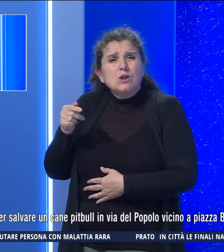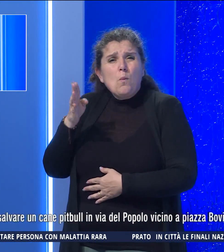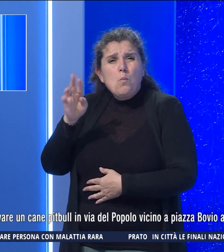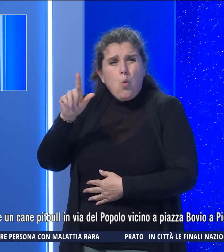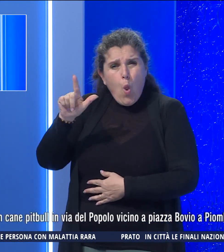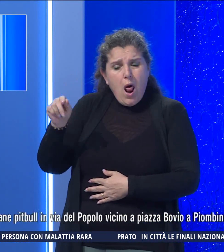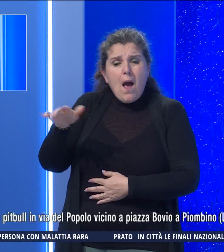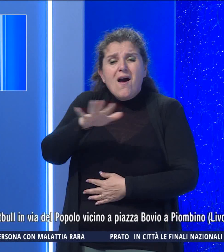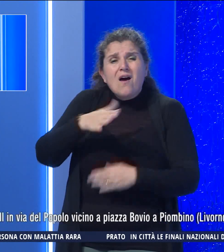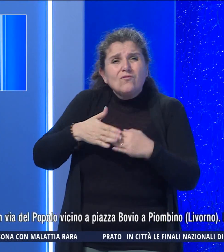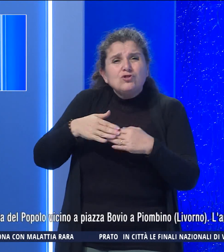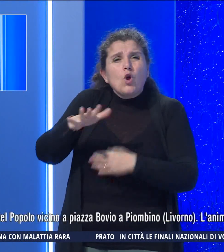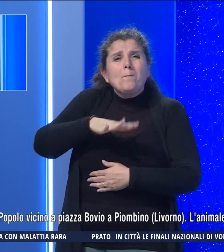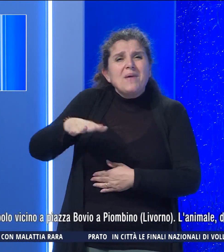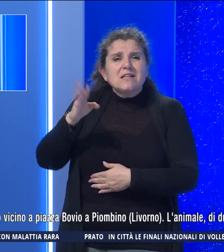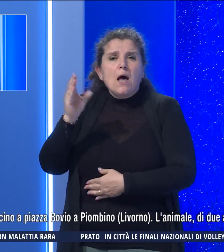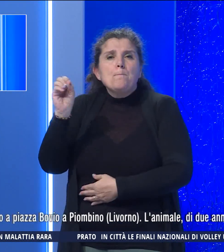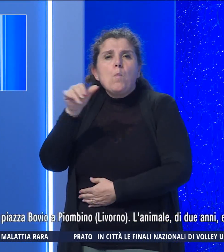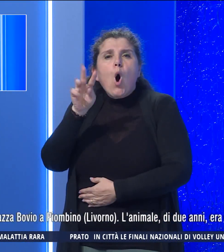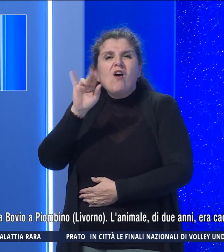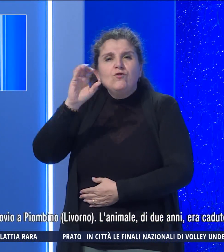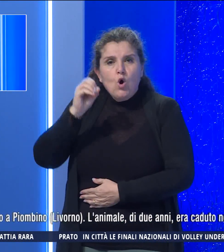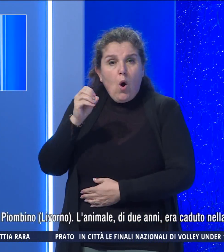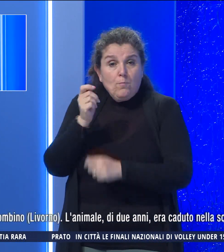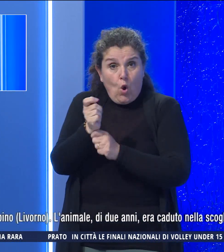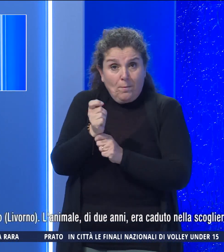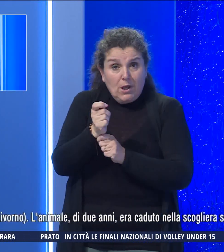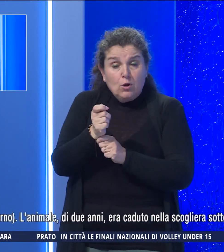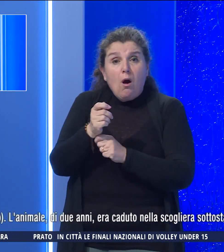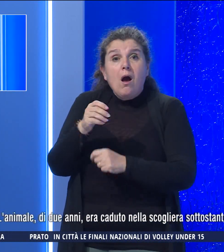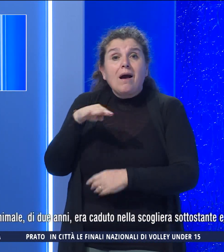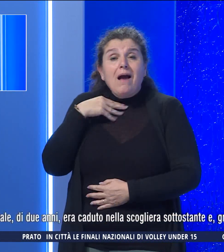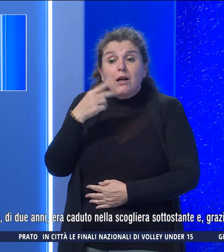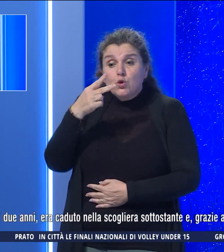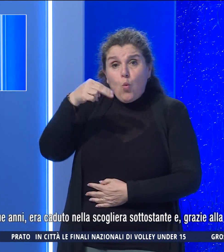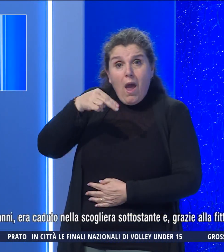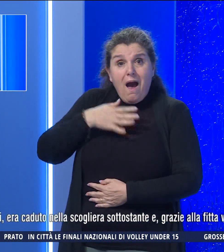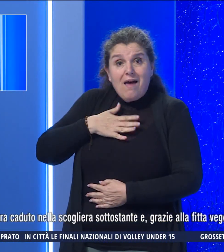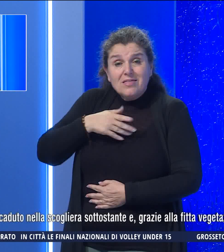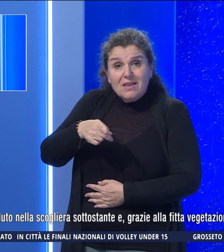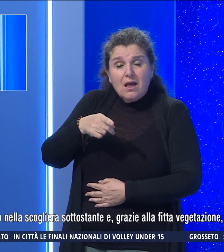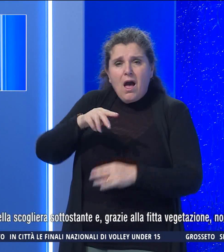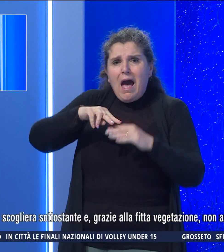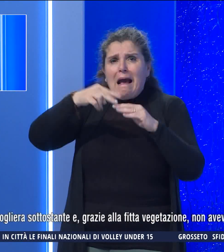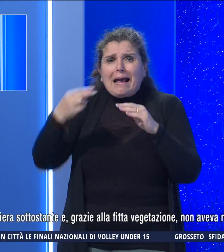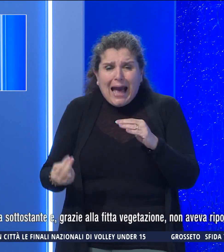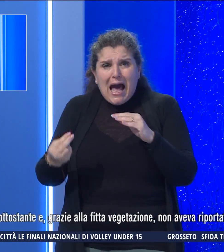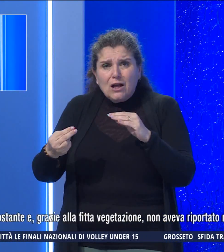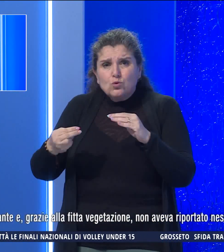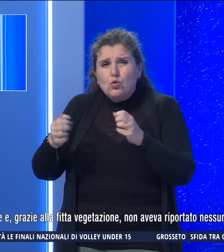a Piazza Bovio a Piombino. L'animale, due anni di età, era caduto nella scogliera sottostante